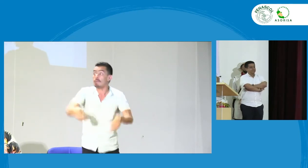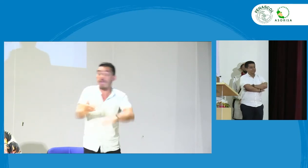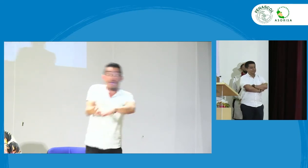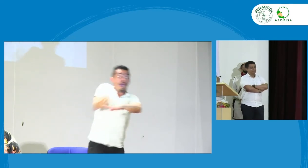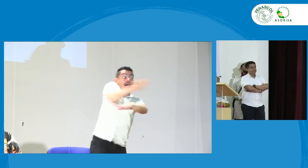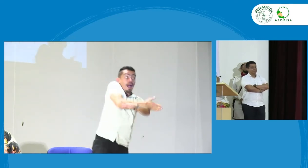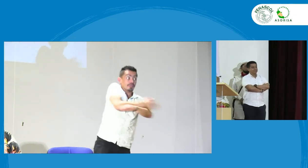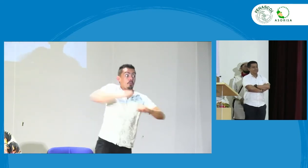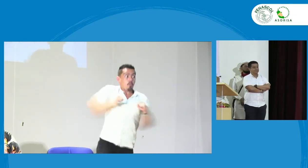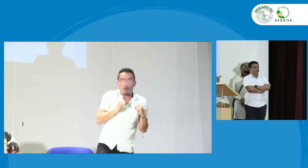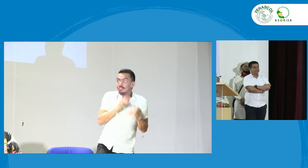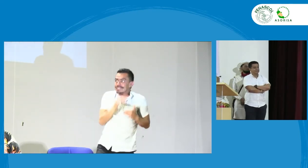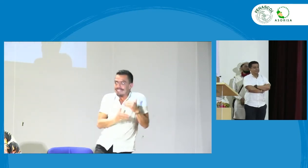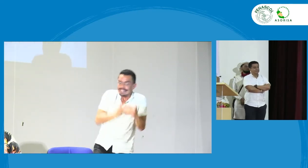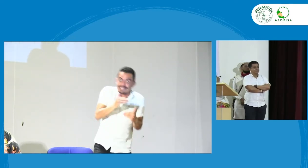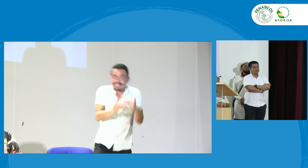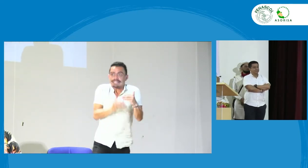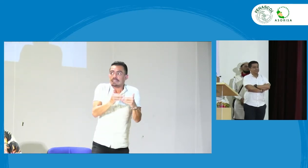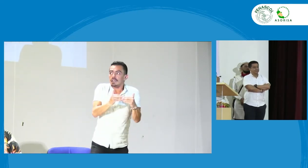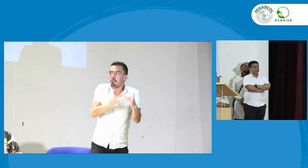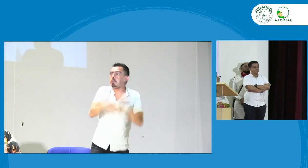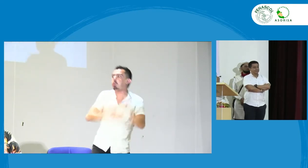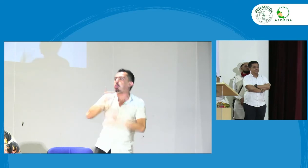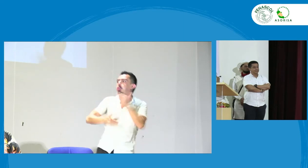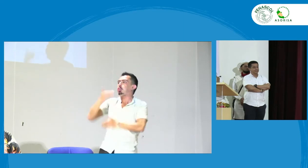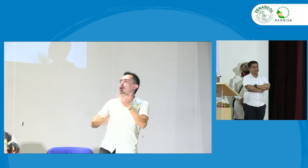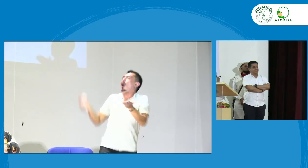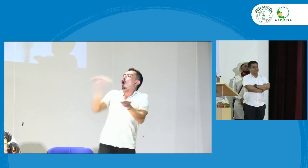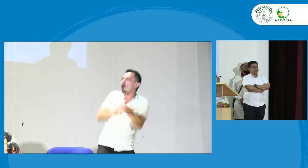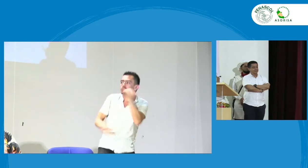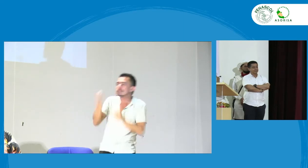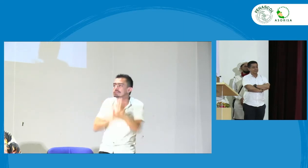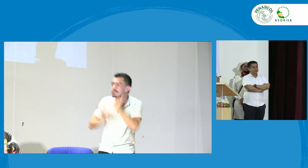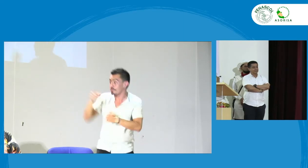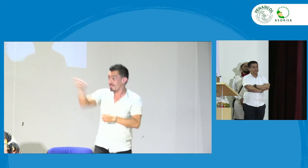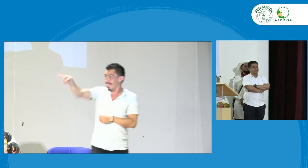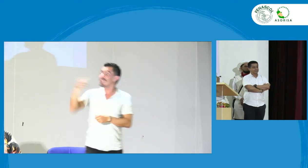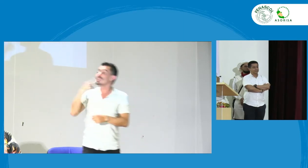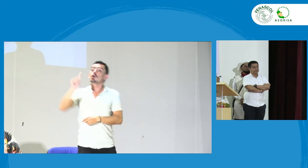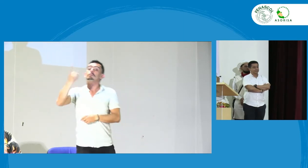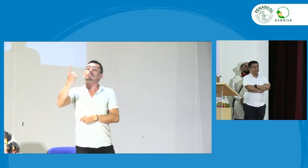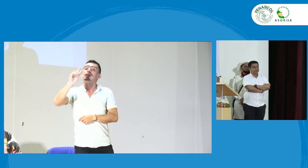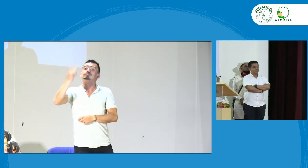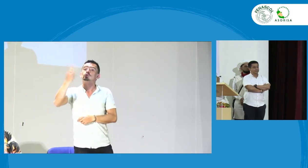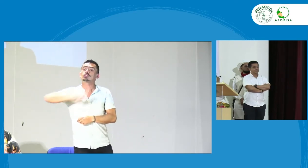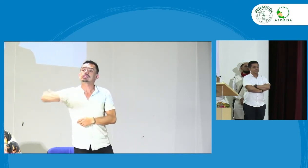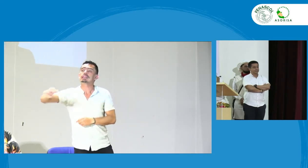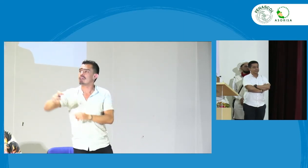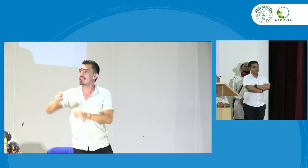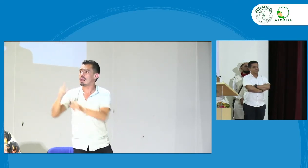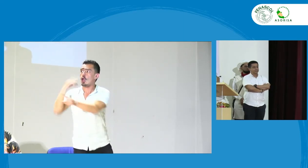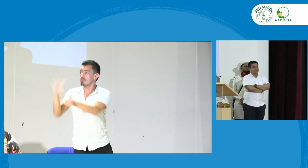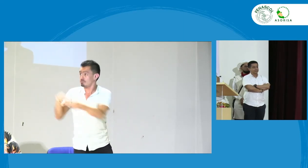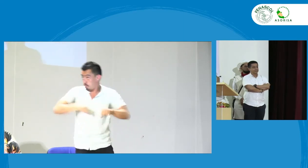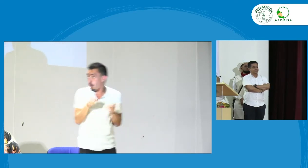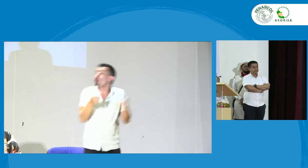tenemos los mismos problemas hace muchos años teníamos un buen avance en términos de inclusión educativa en Bogotá y